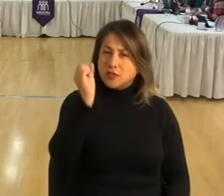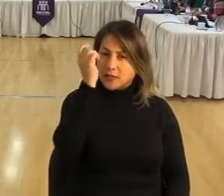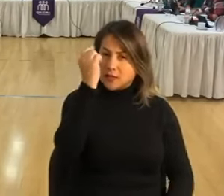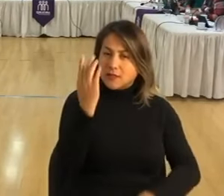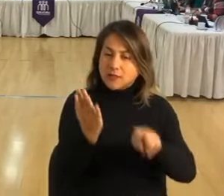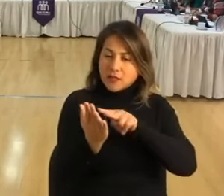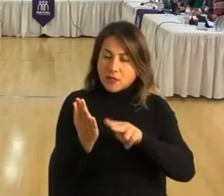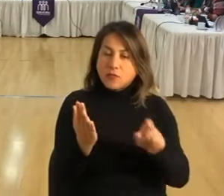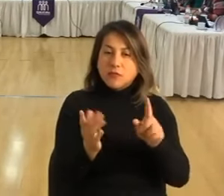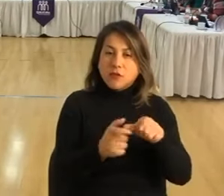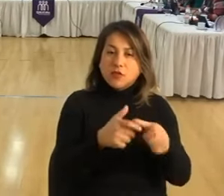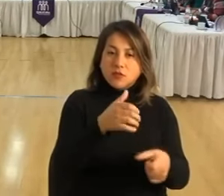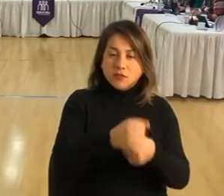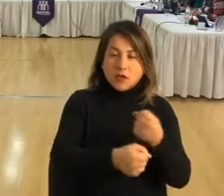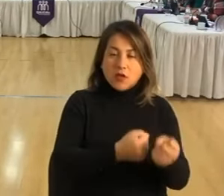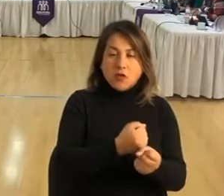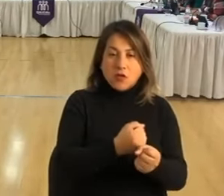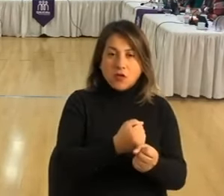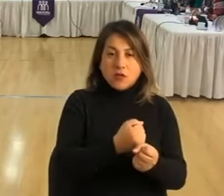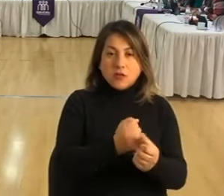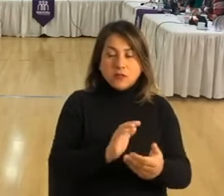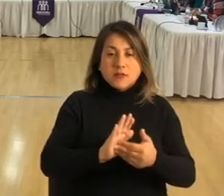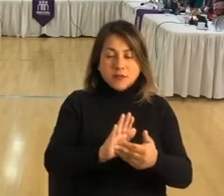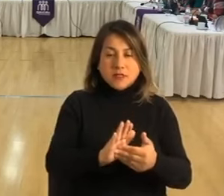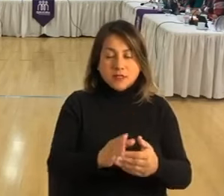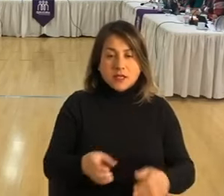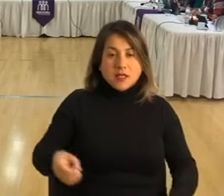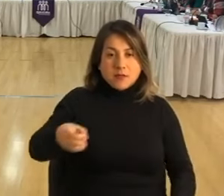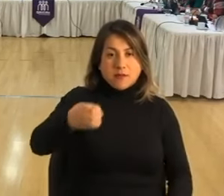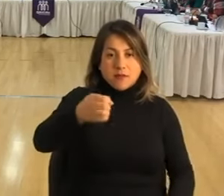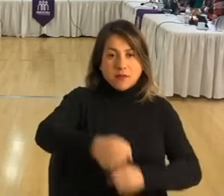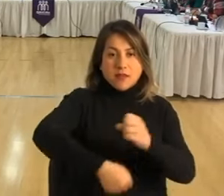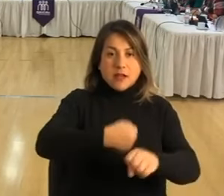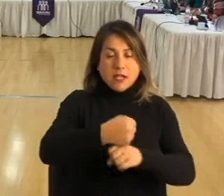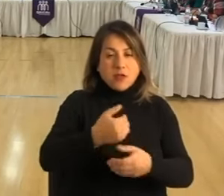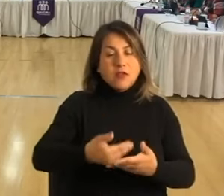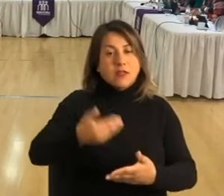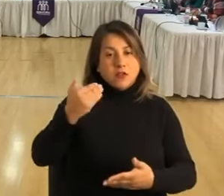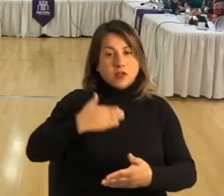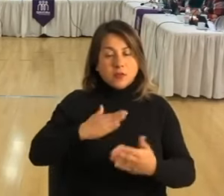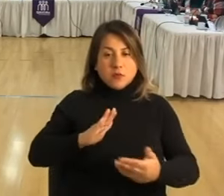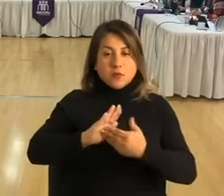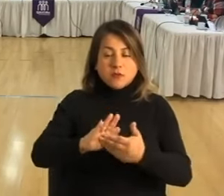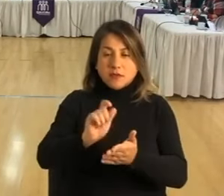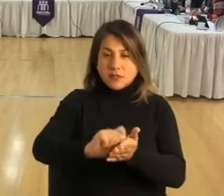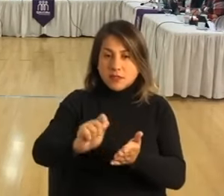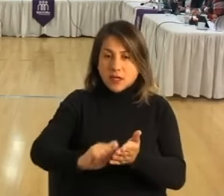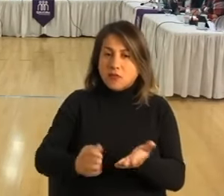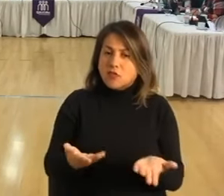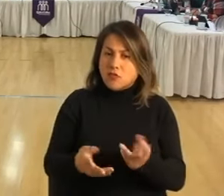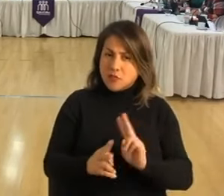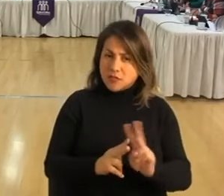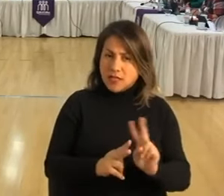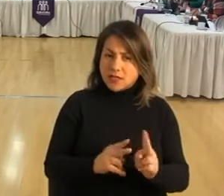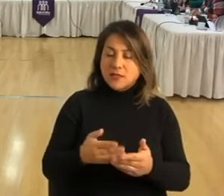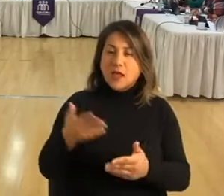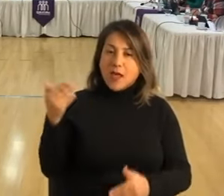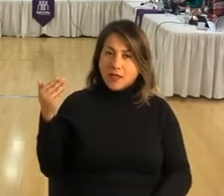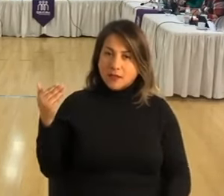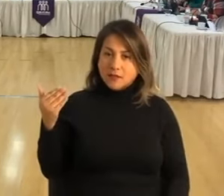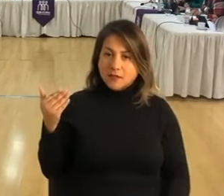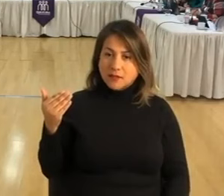en el primer consejo del año se presenta cierto el escalafón del año anterior. Me gustaría preguntarle, don Eduardo, cómo se realizaba esto